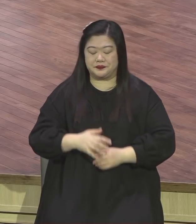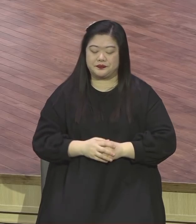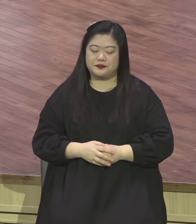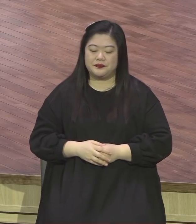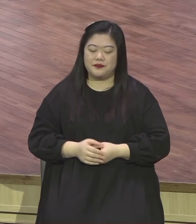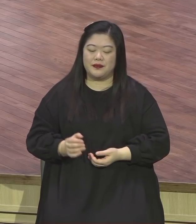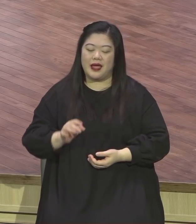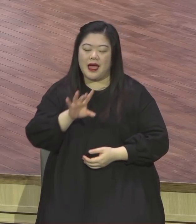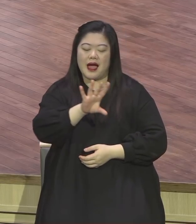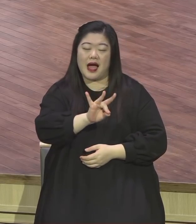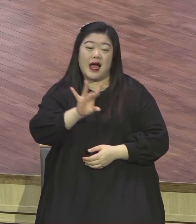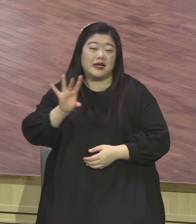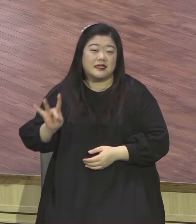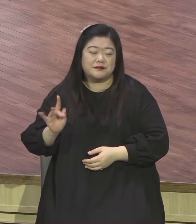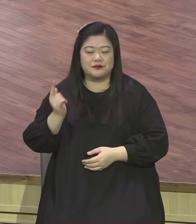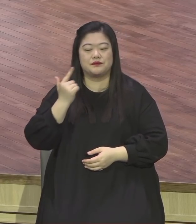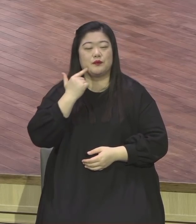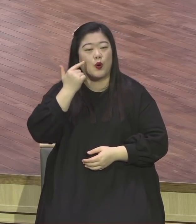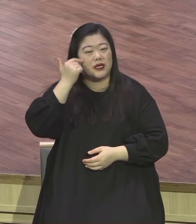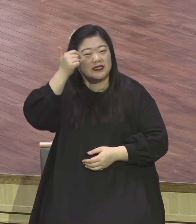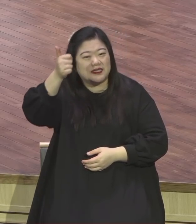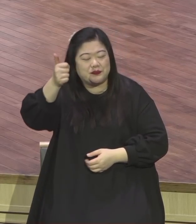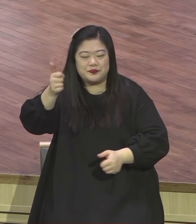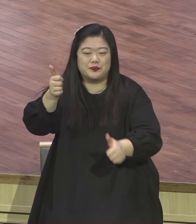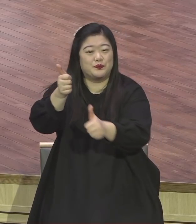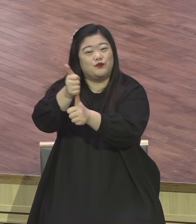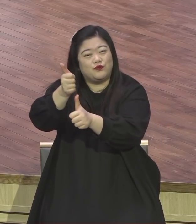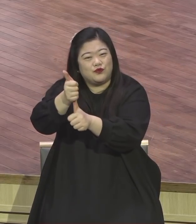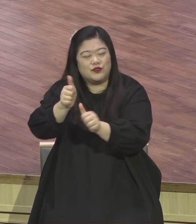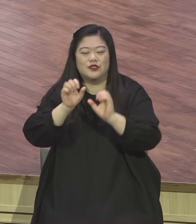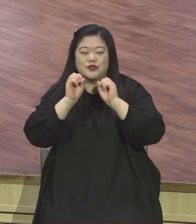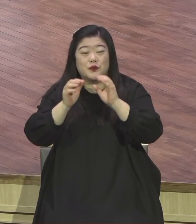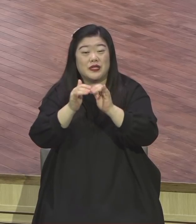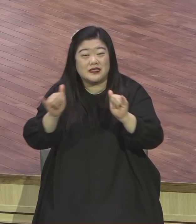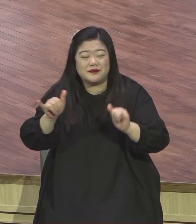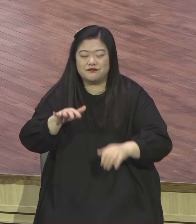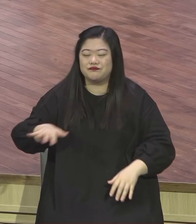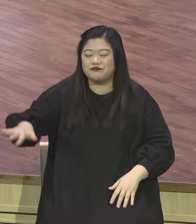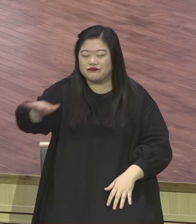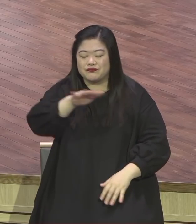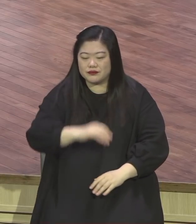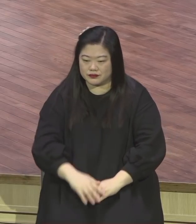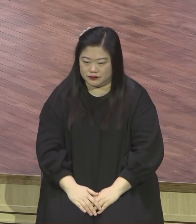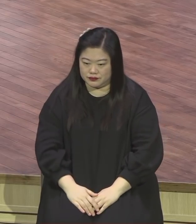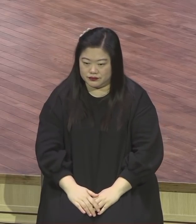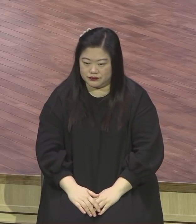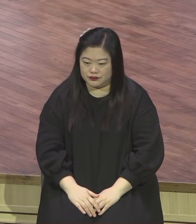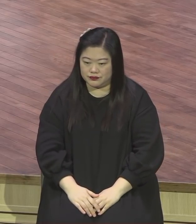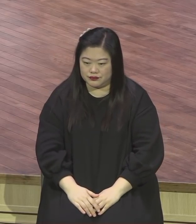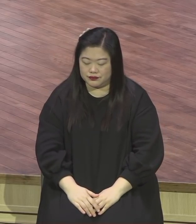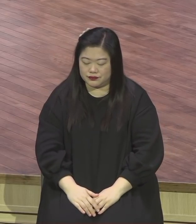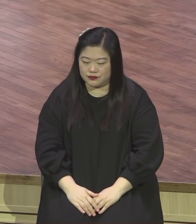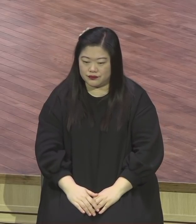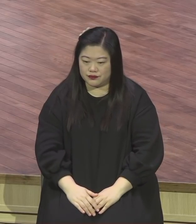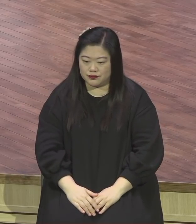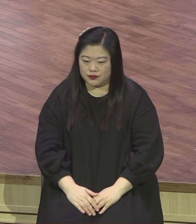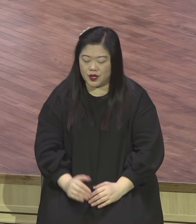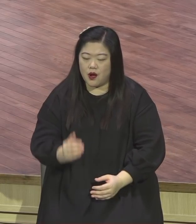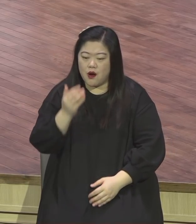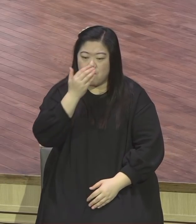장세기 삼장이가 뜨고 사단이가 뜨고 가문의 저주가 뜨고 삼사대 떠들어요. 막 가르쳐줍니다. 그런데 자기에게 문제